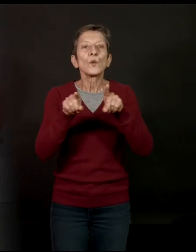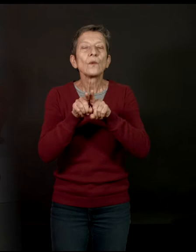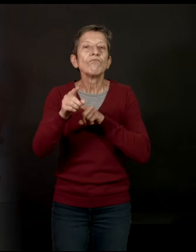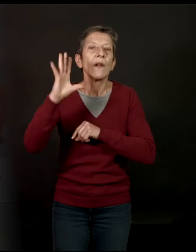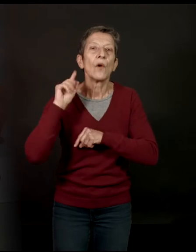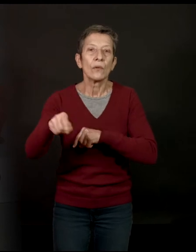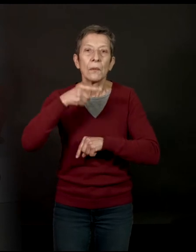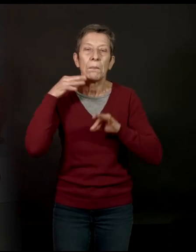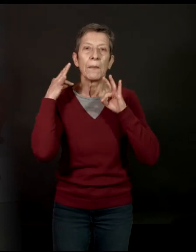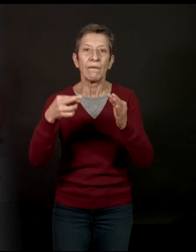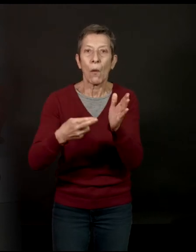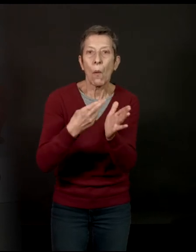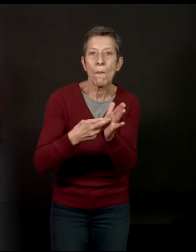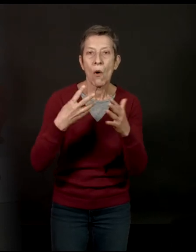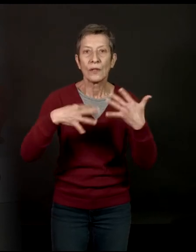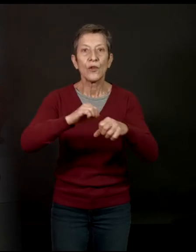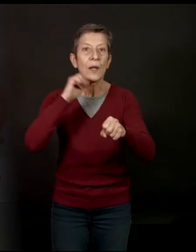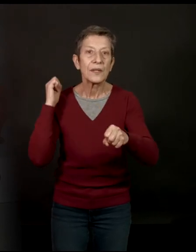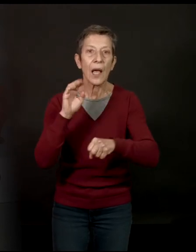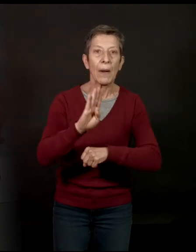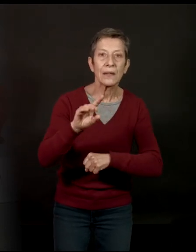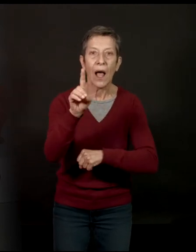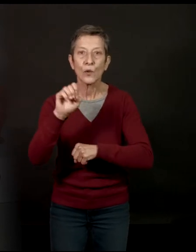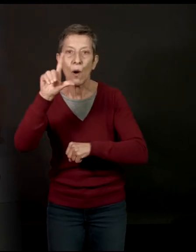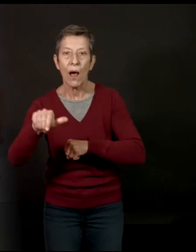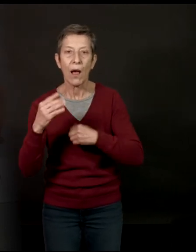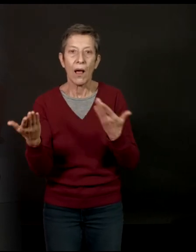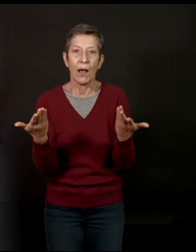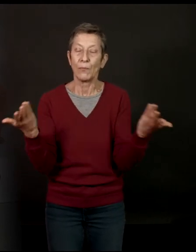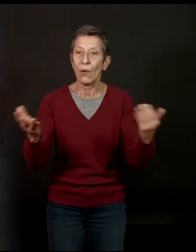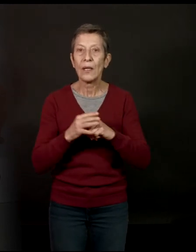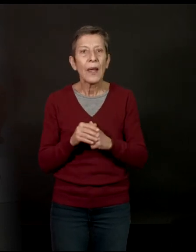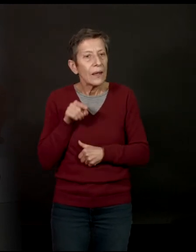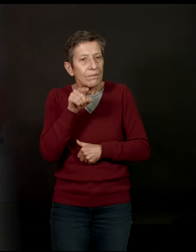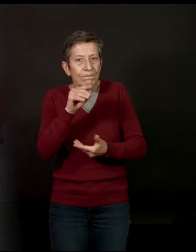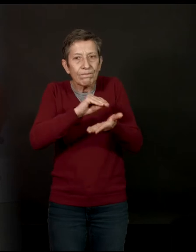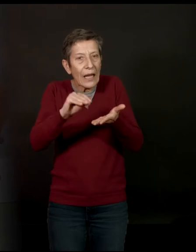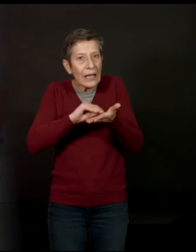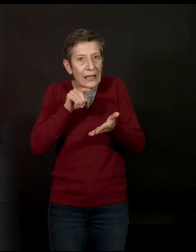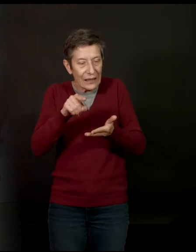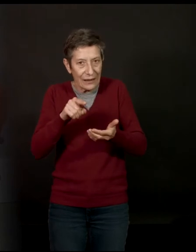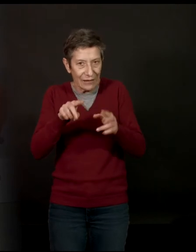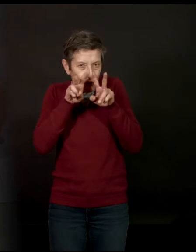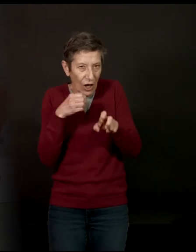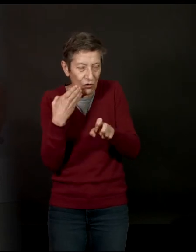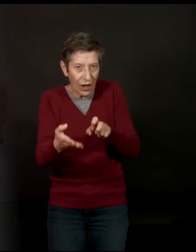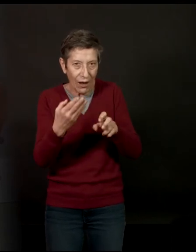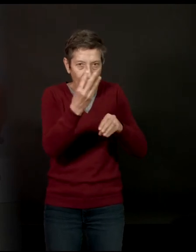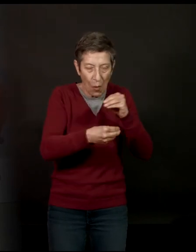citiez Balzac, Zola, des romans du 19e siècle ? Ce que vous cherchez quand même quand vous écrivez, ce n pas ce frottement ?